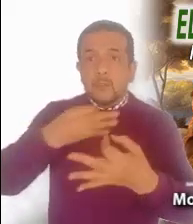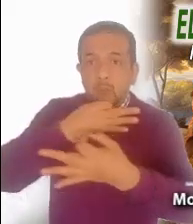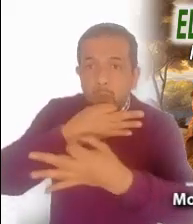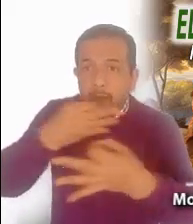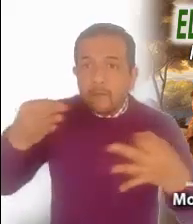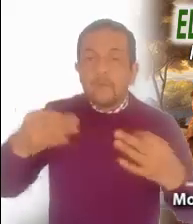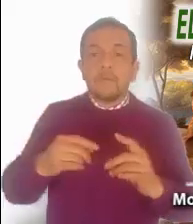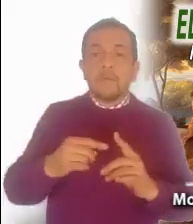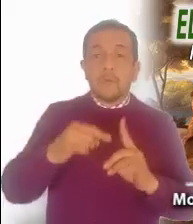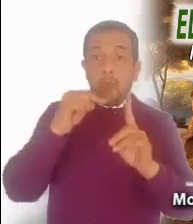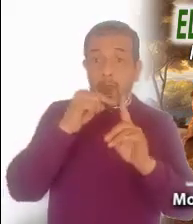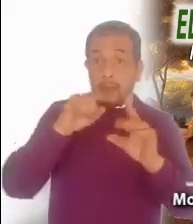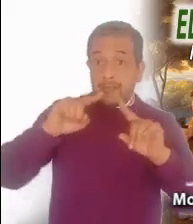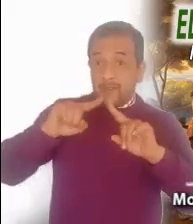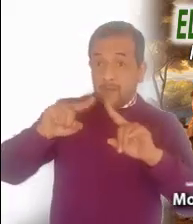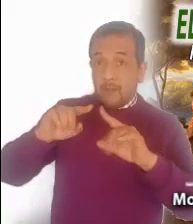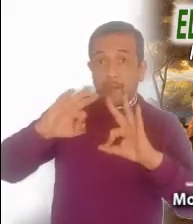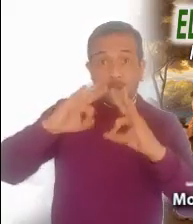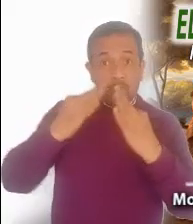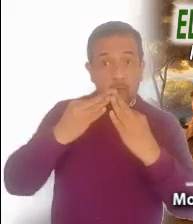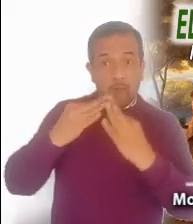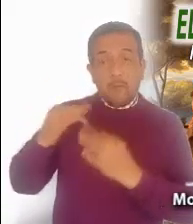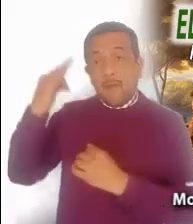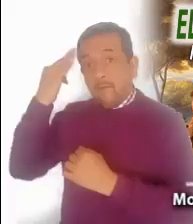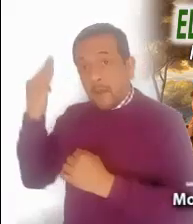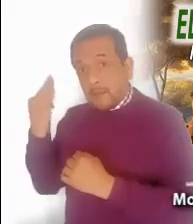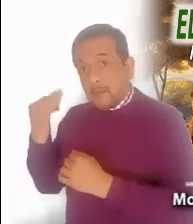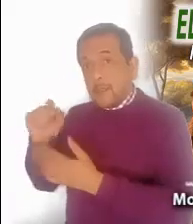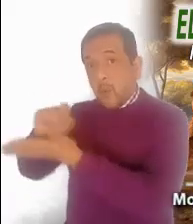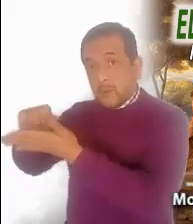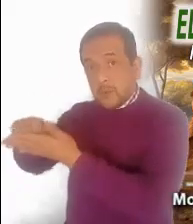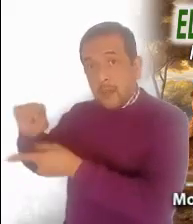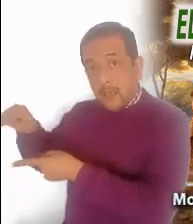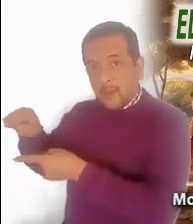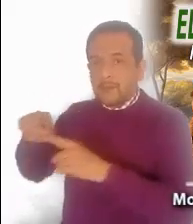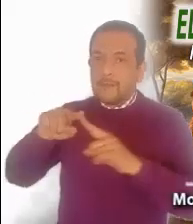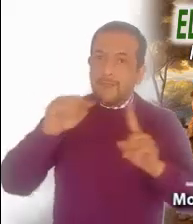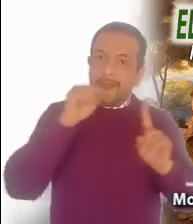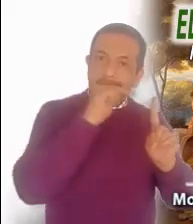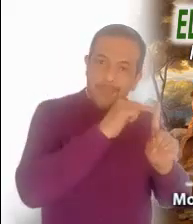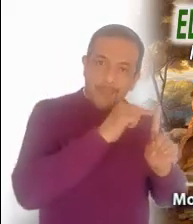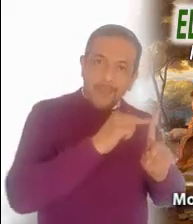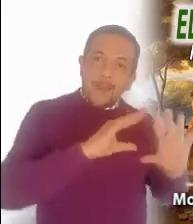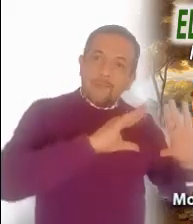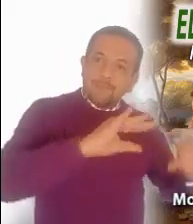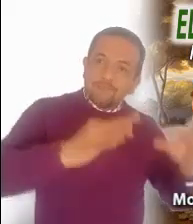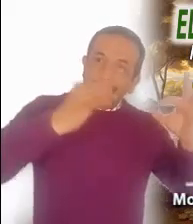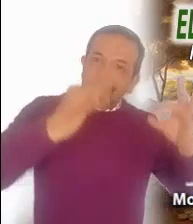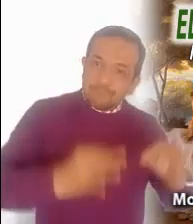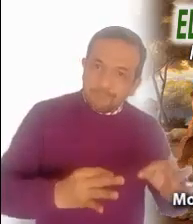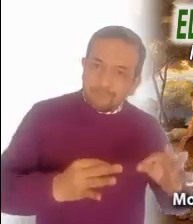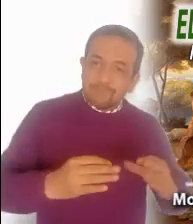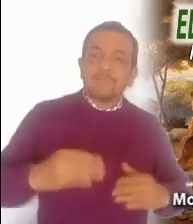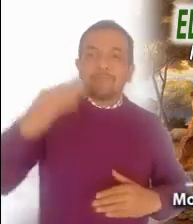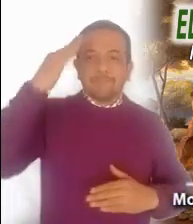no son como la de los escribas o fariseos, sino que enseña como quien